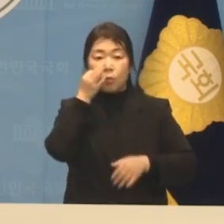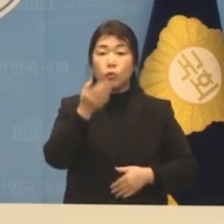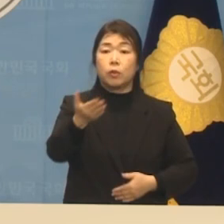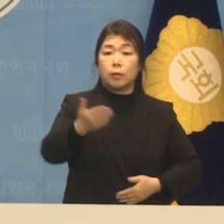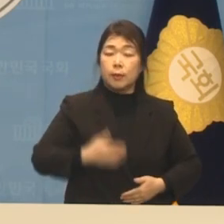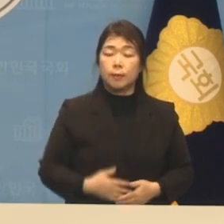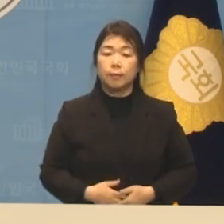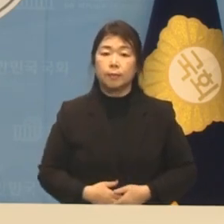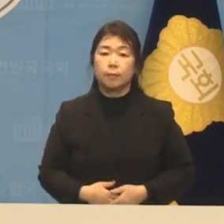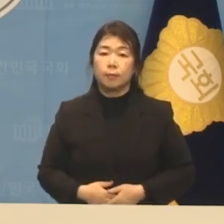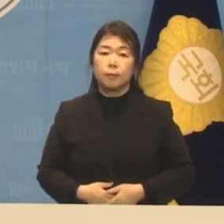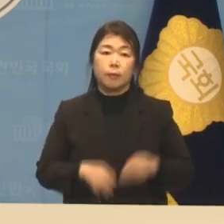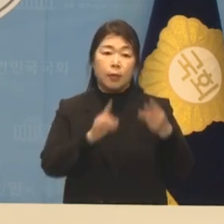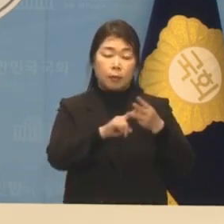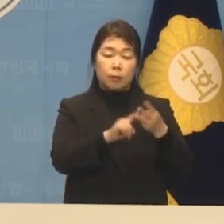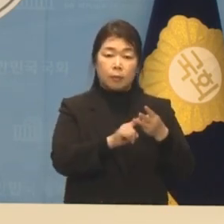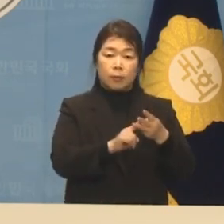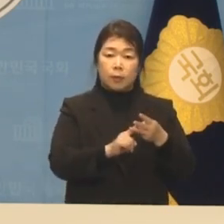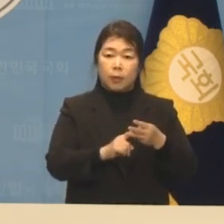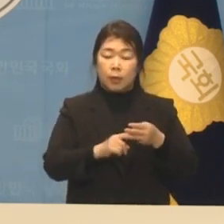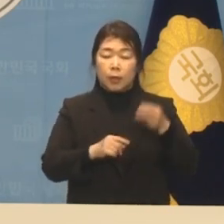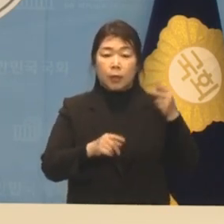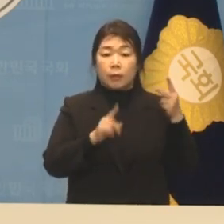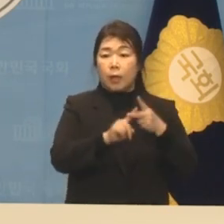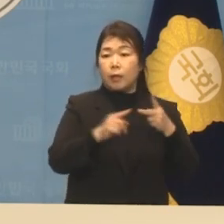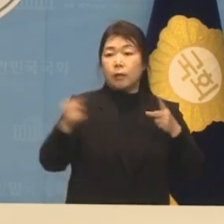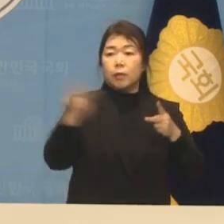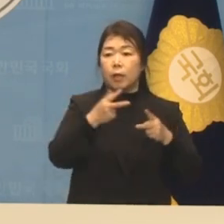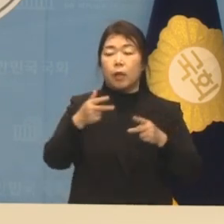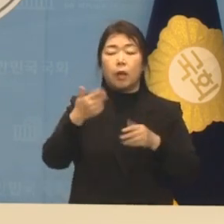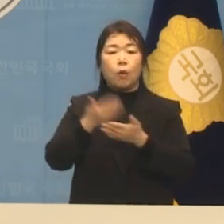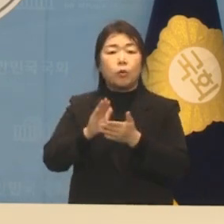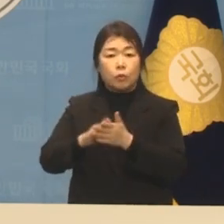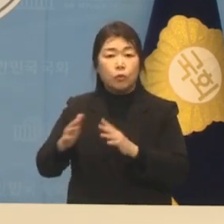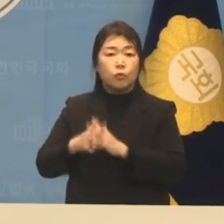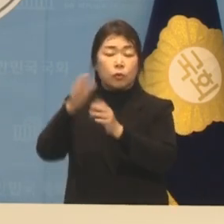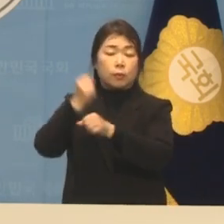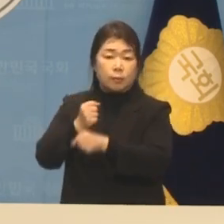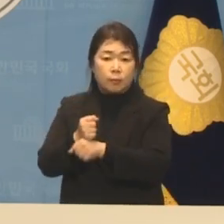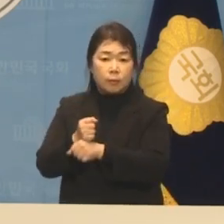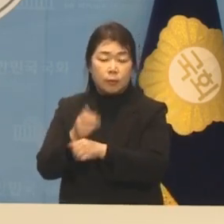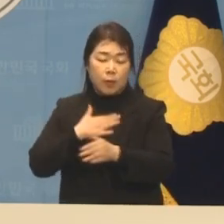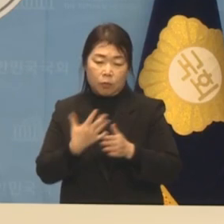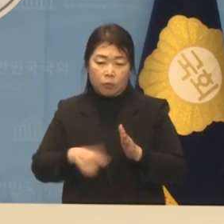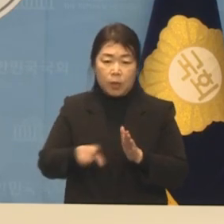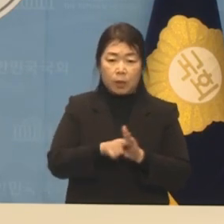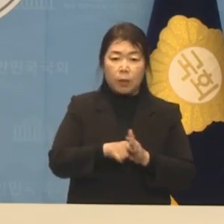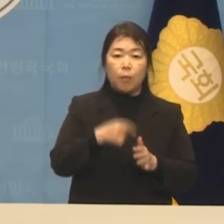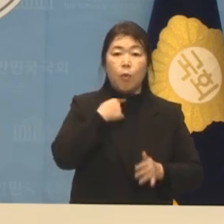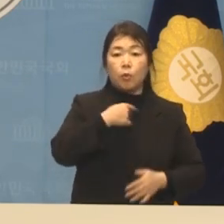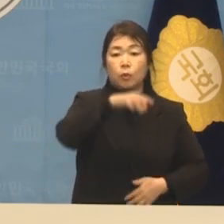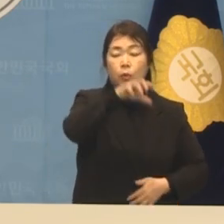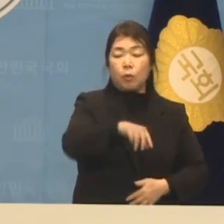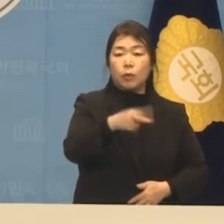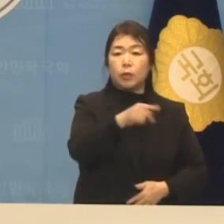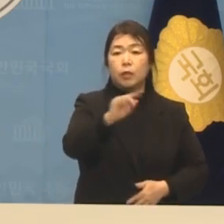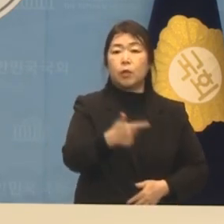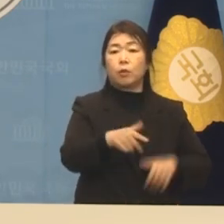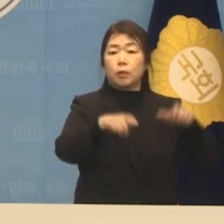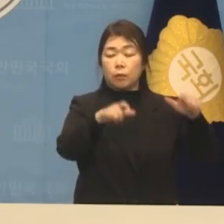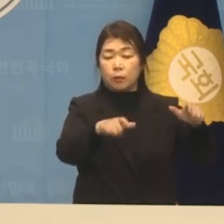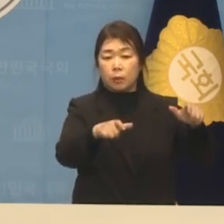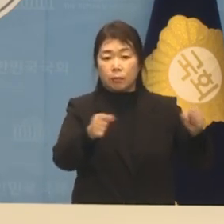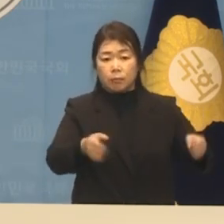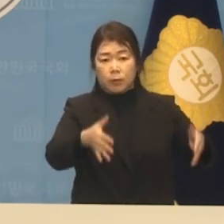3, K재건축 혁명 나를 위한 재건축의 모범 목동 신정지구 용적률 수직